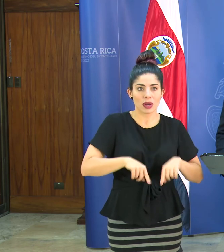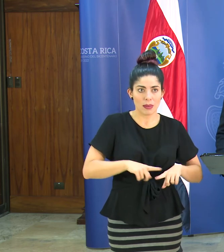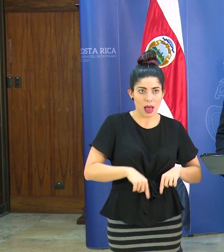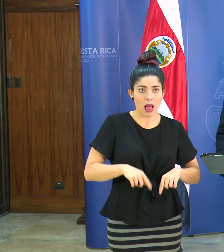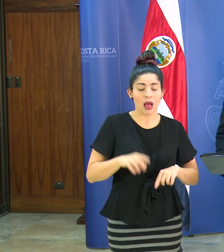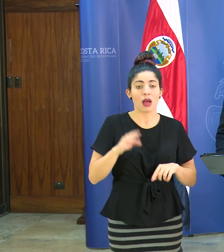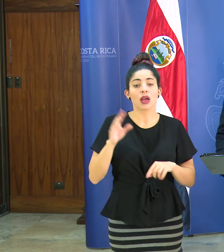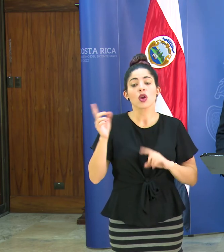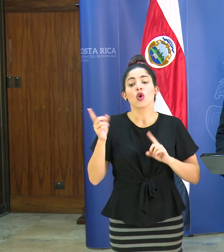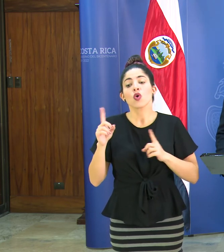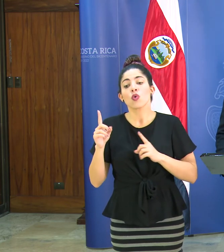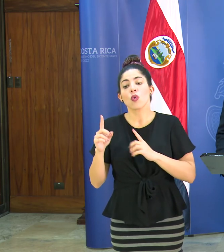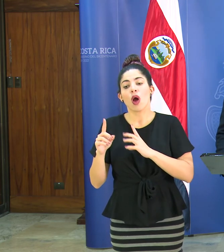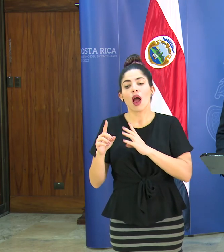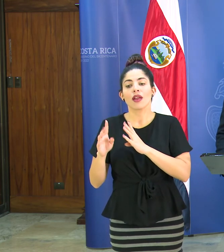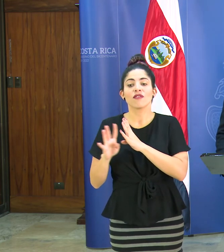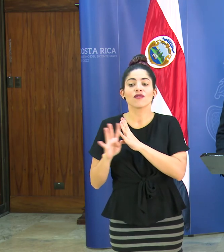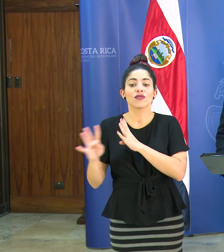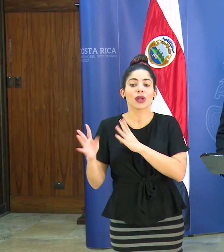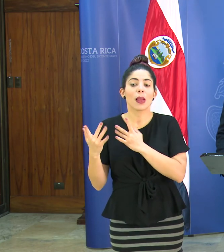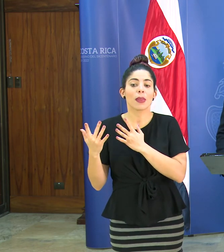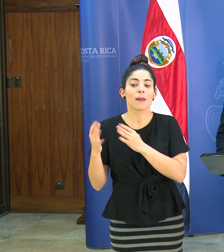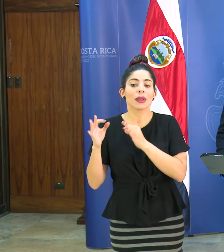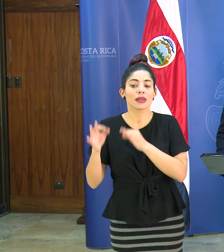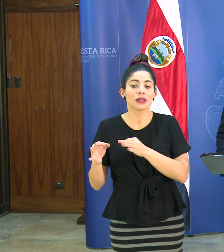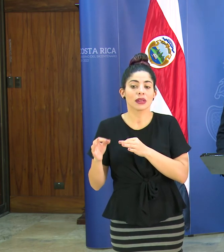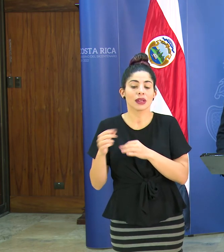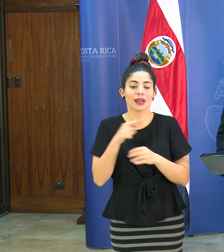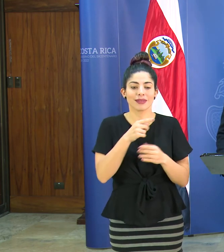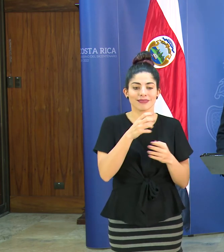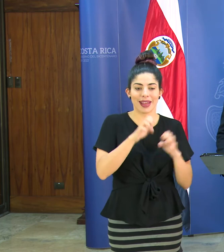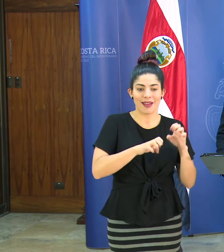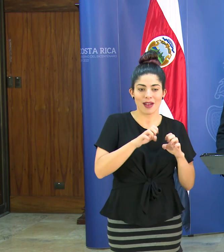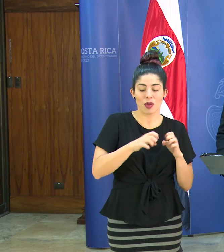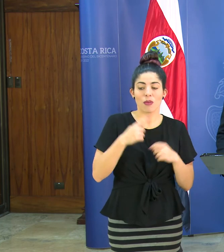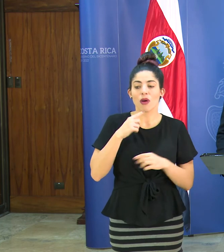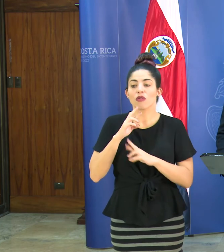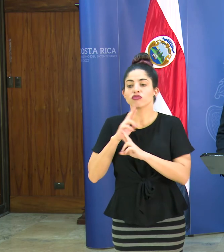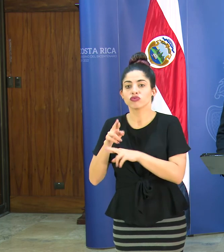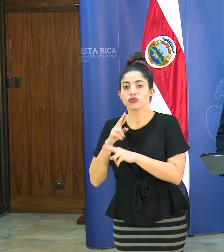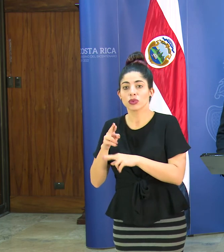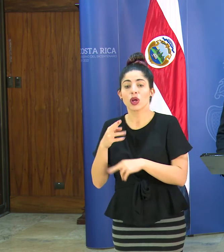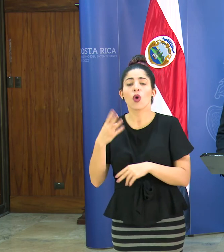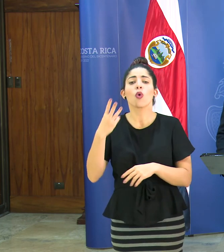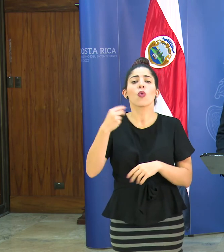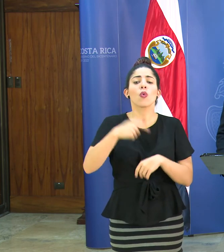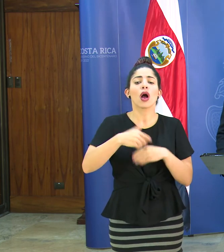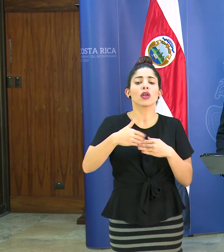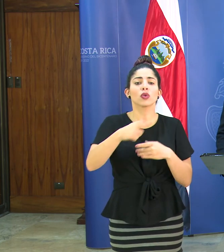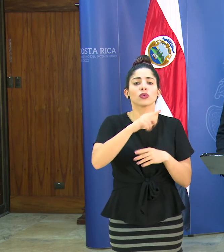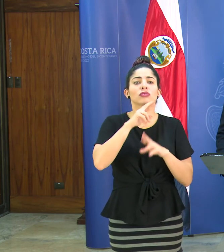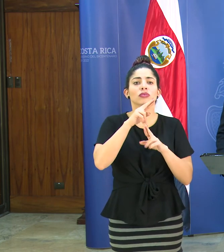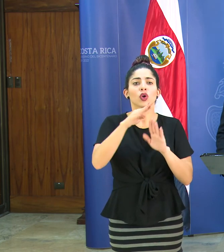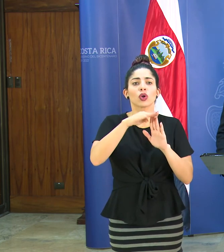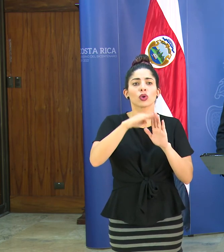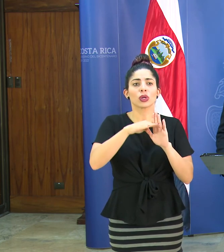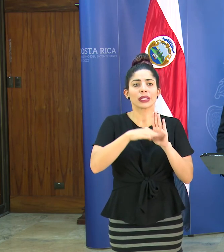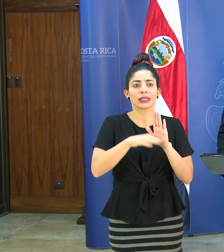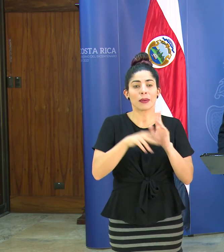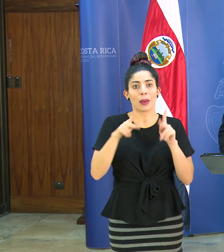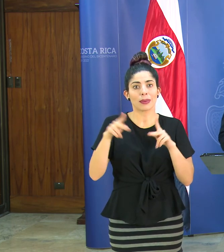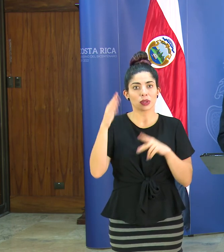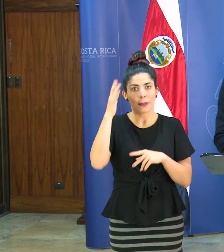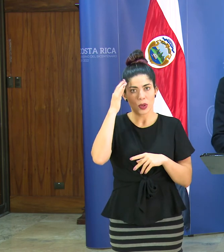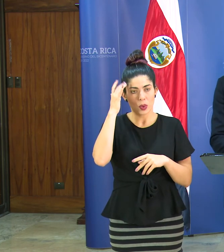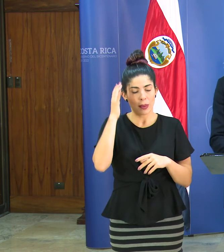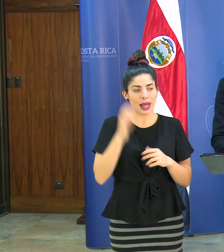estarían haciendo fila de acuerdo a los criterios que ustedes van a manejar y dentro de cuánto darían ustedes esos nombres que es lo que la gente está hoy preocupada